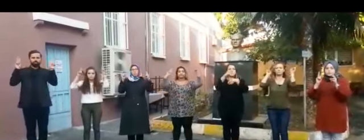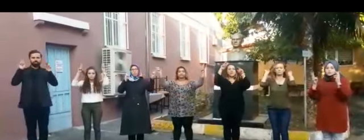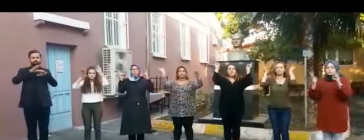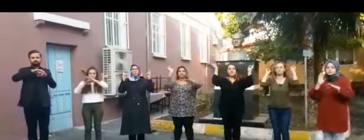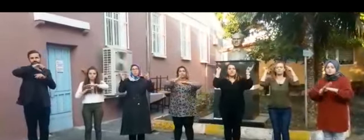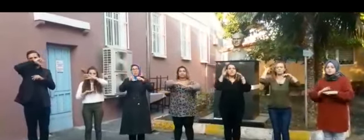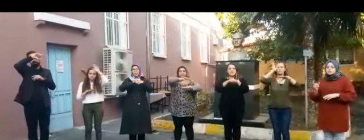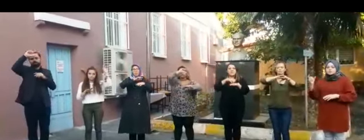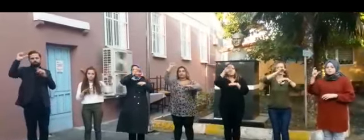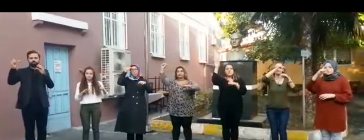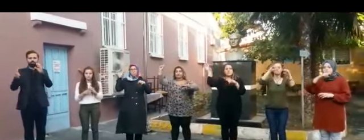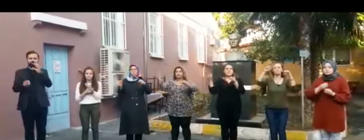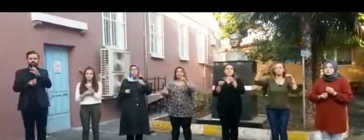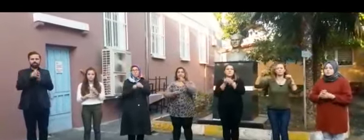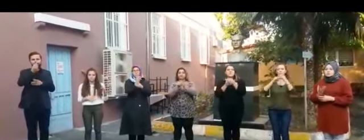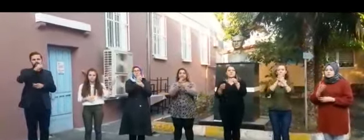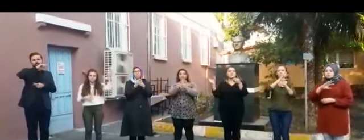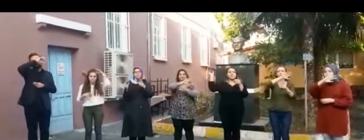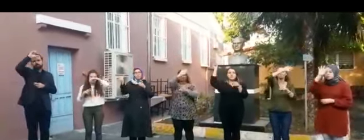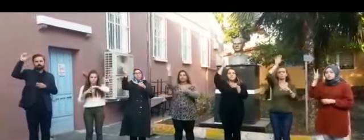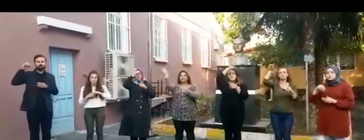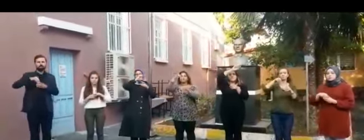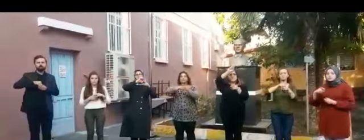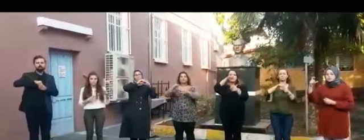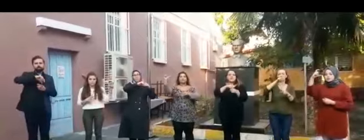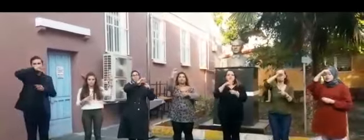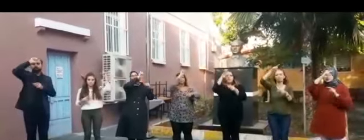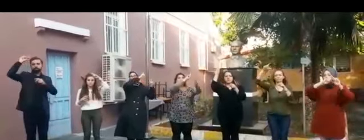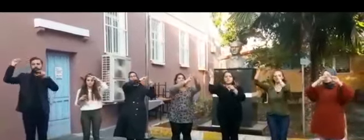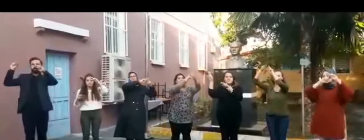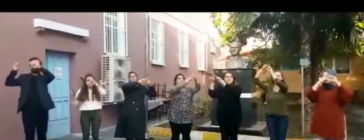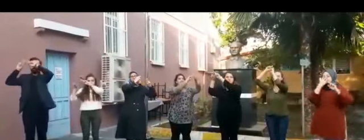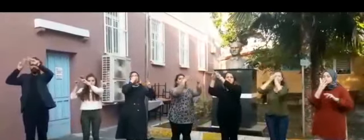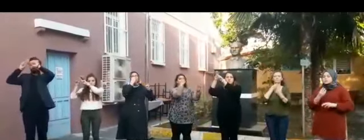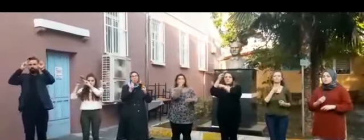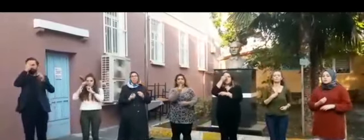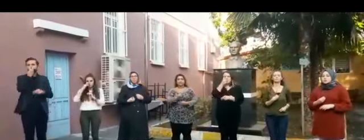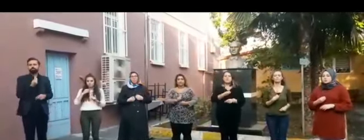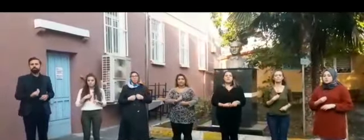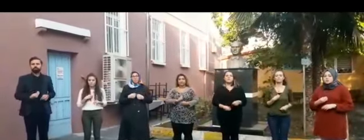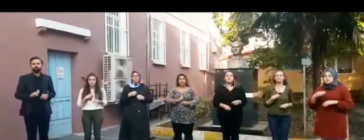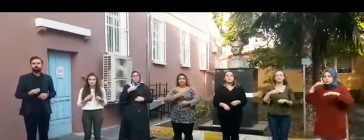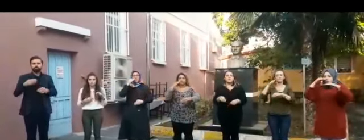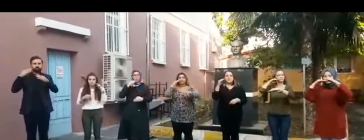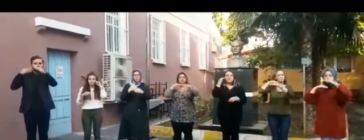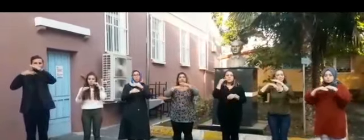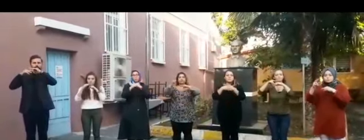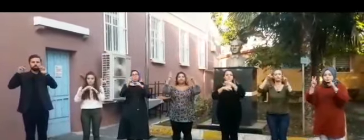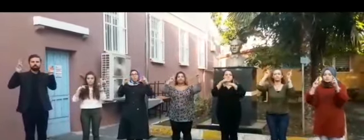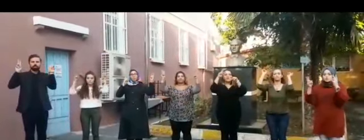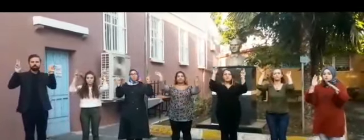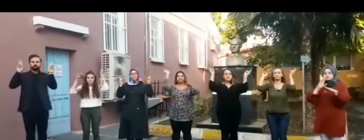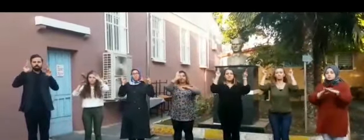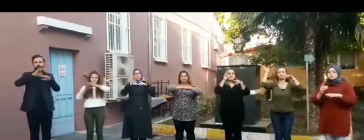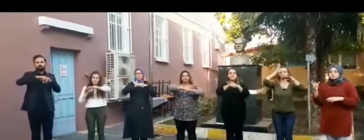aydınlatan, cumhuriyeti kuran Göklerdeki ay yıldız bize armağan Ulusu aydınlatan,